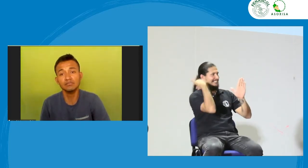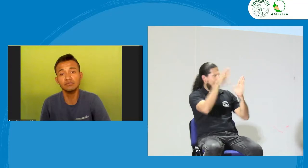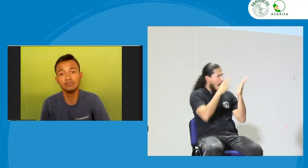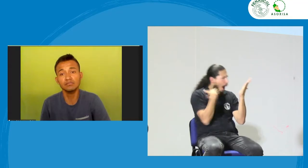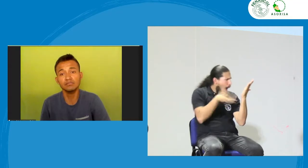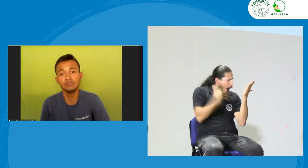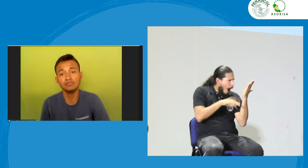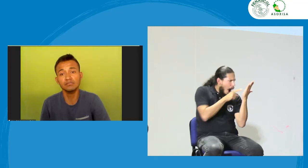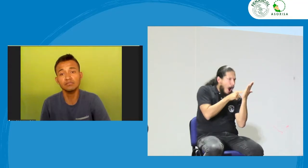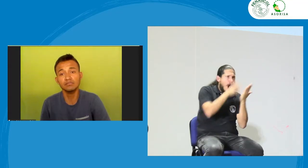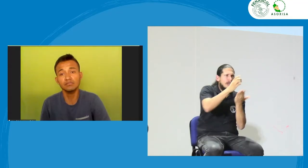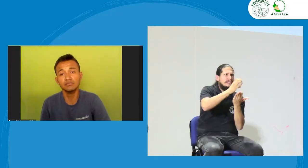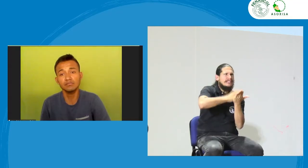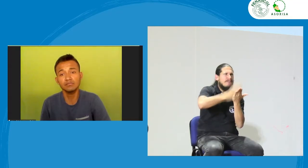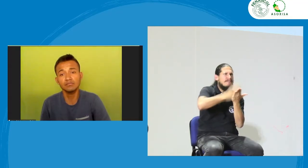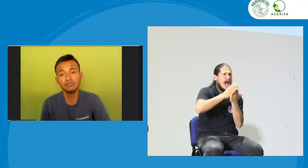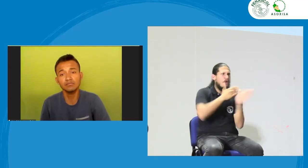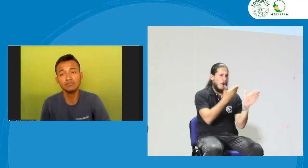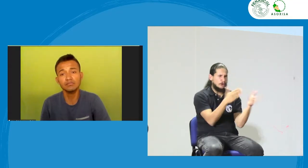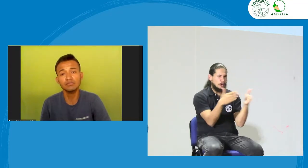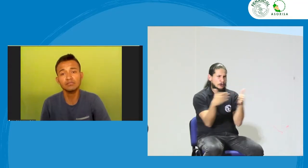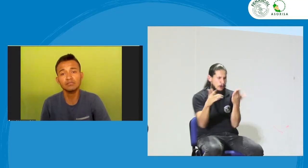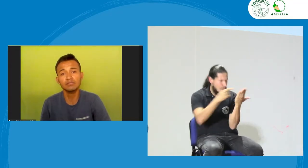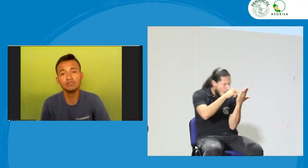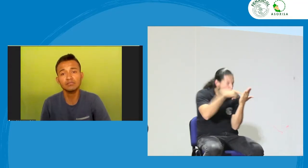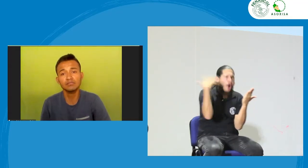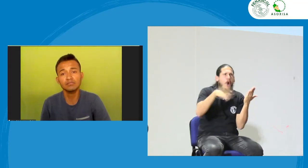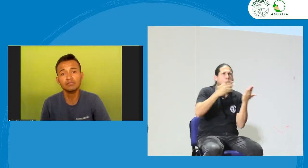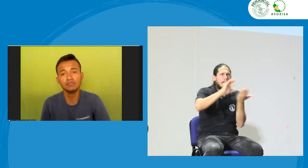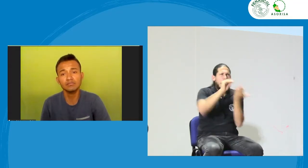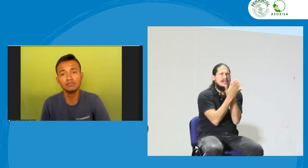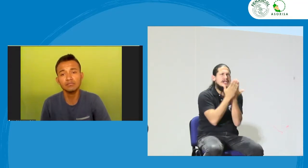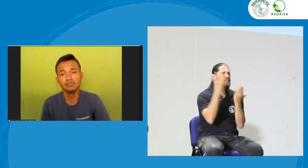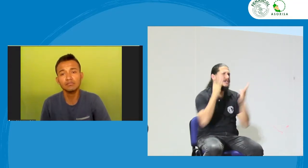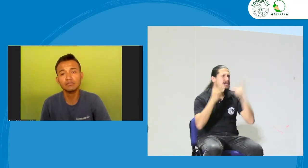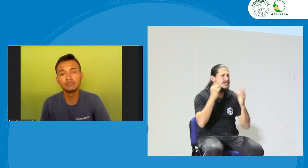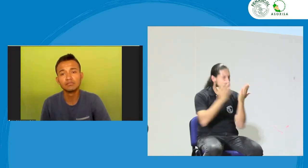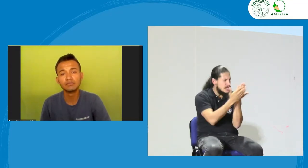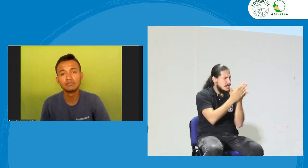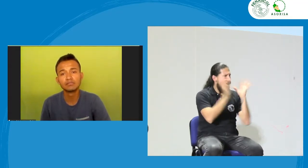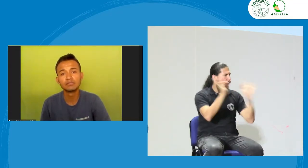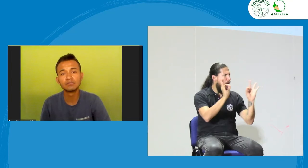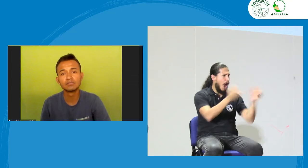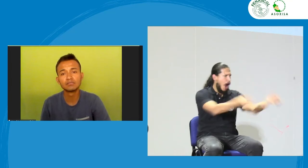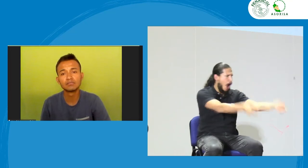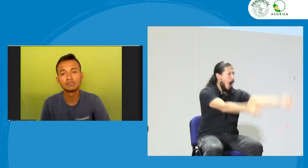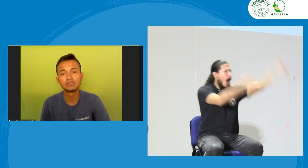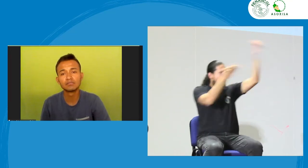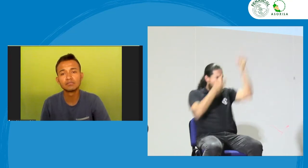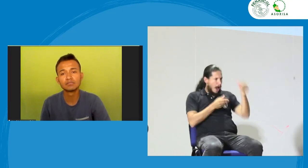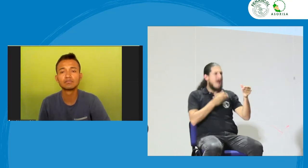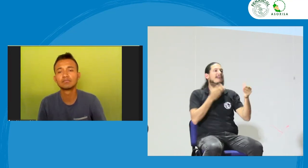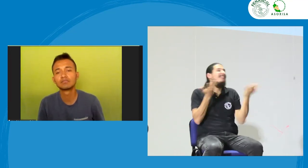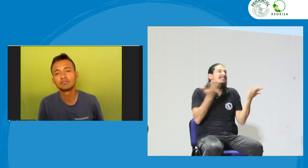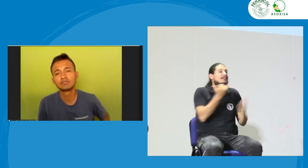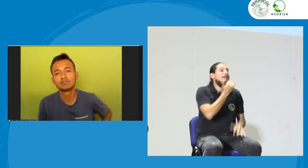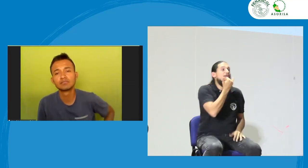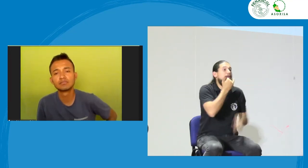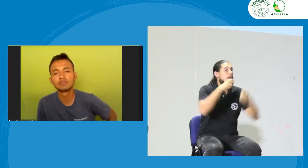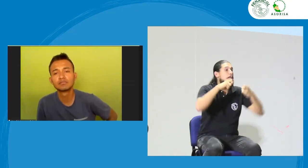perfil entonces ya miran revisaron la hoja de vida porque muchas veces dice ah es que tiene el curso a 1, 2, 4, 5, 6 tiene todos los cursos y